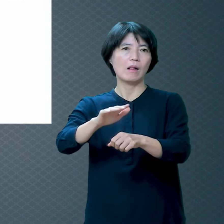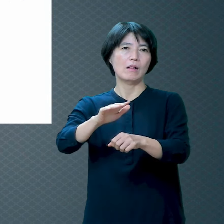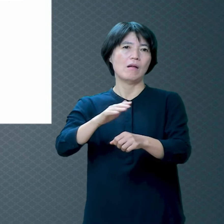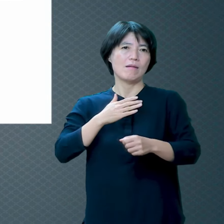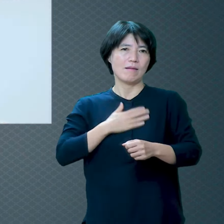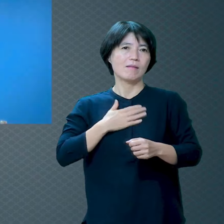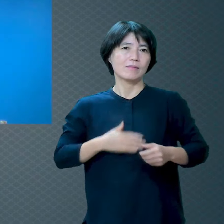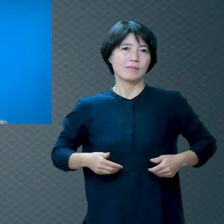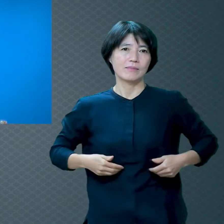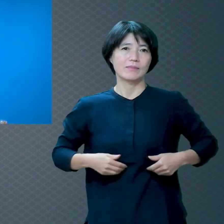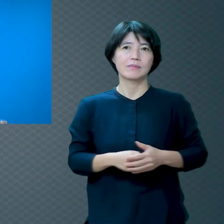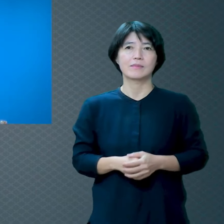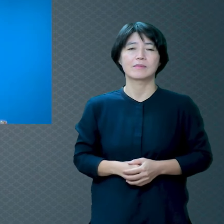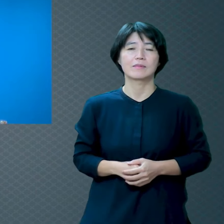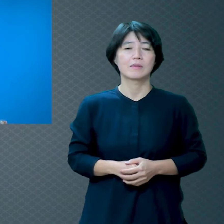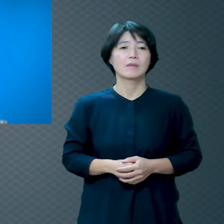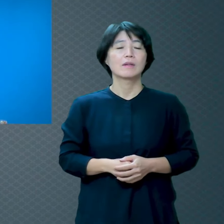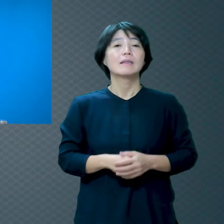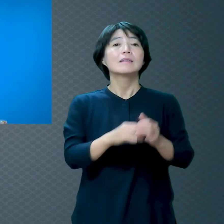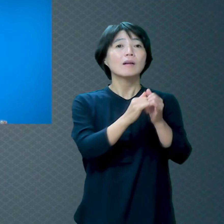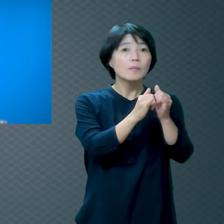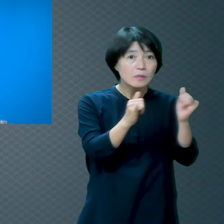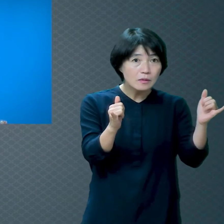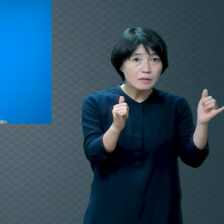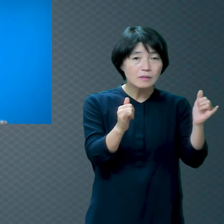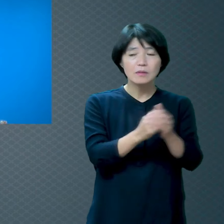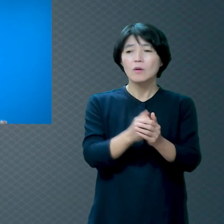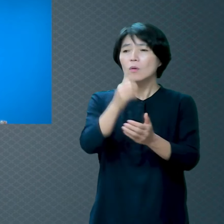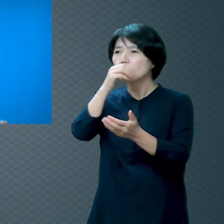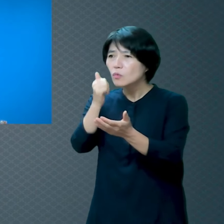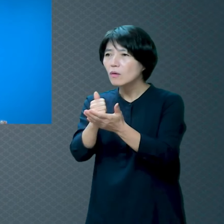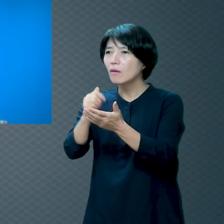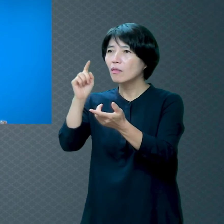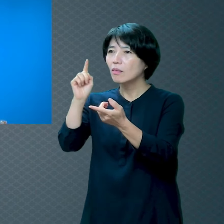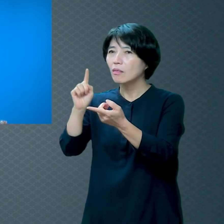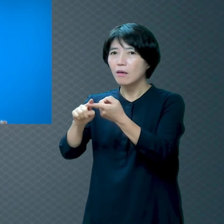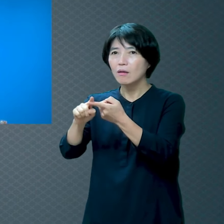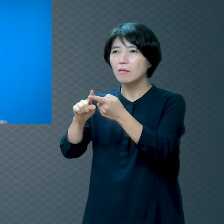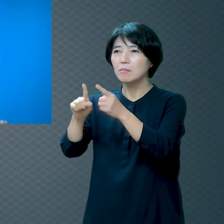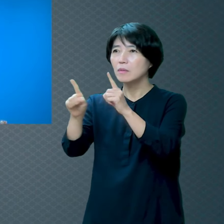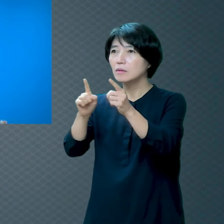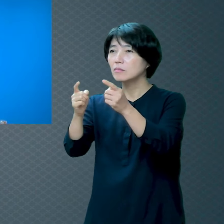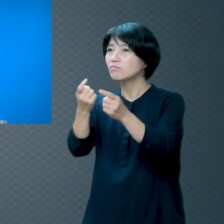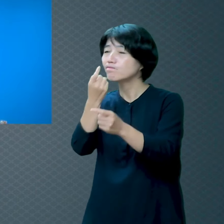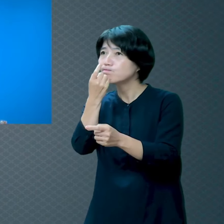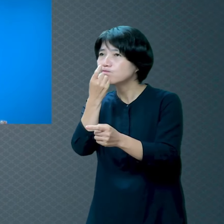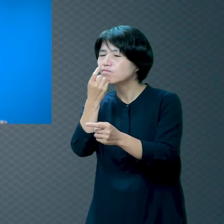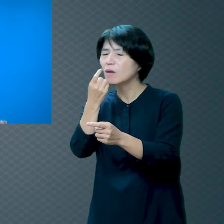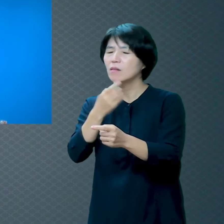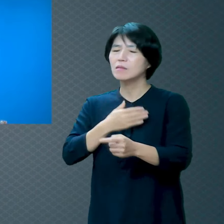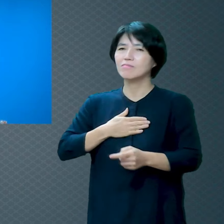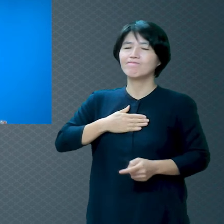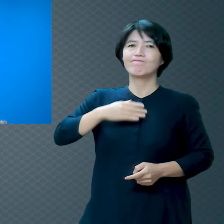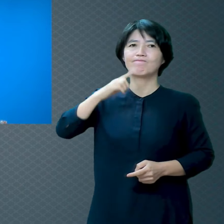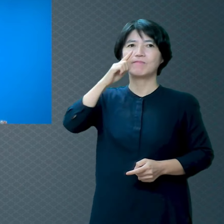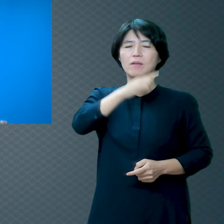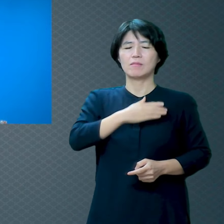어떤 분들은 이 죄에 대한 부분을 말씀을 드리면 기분 나빠 하시는 분들이 있어요